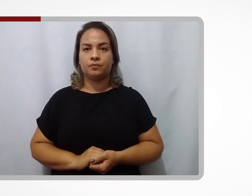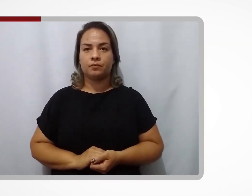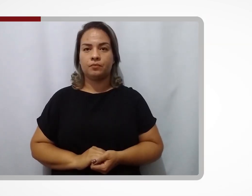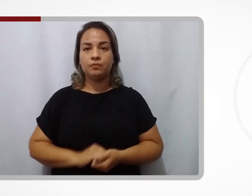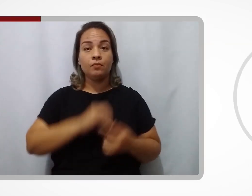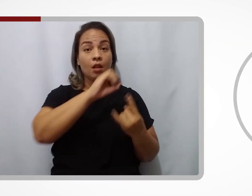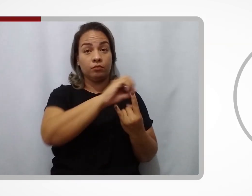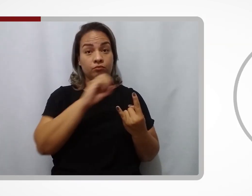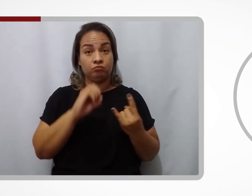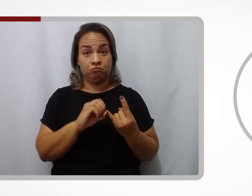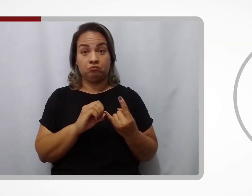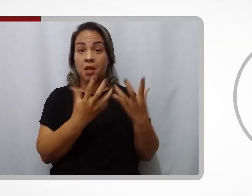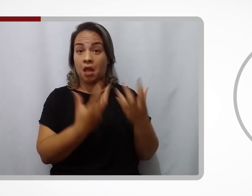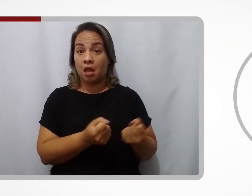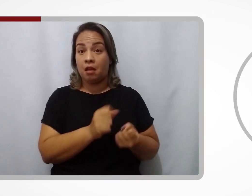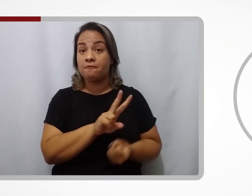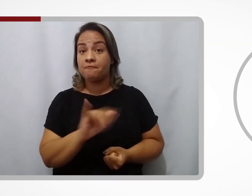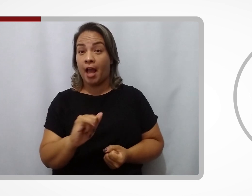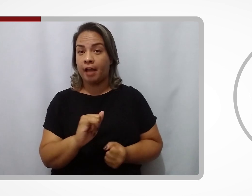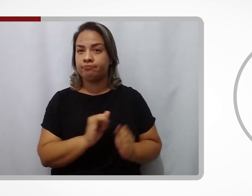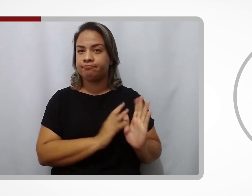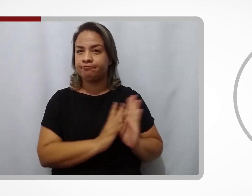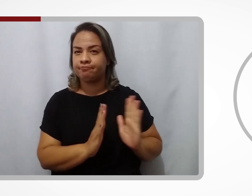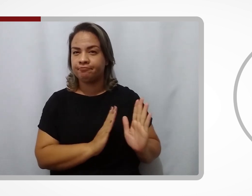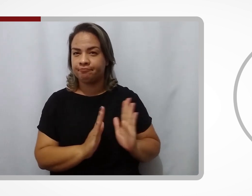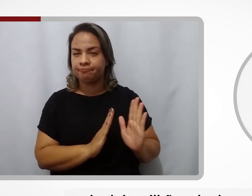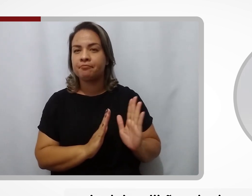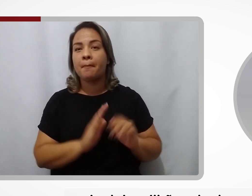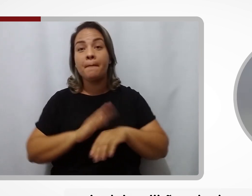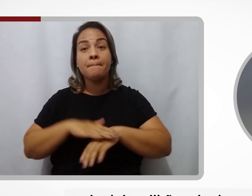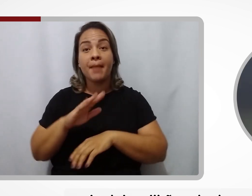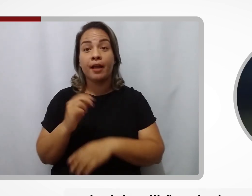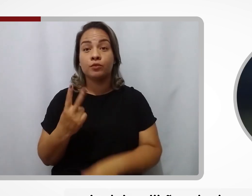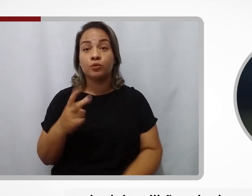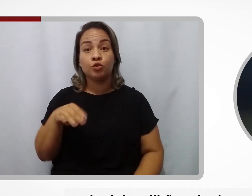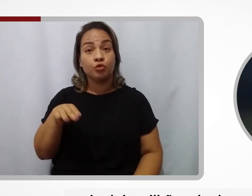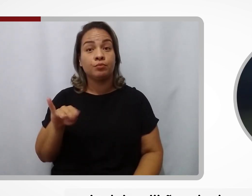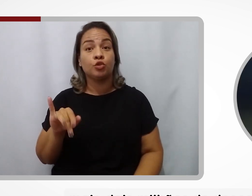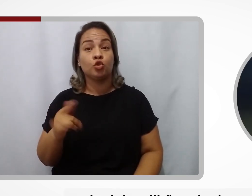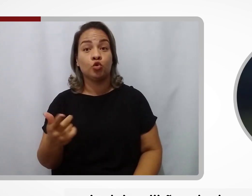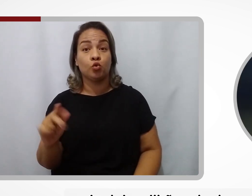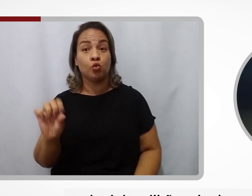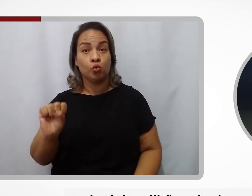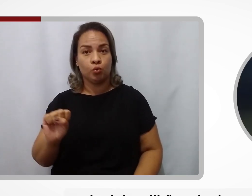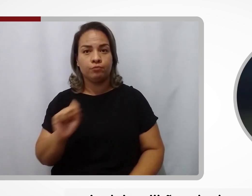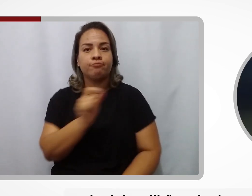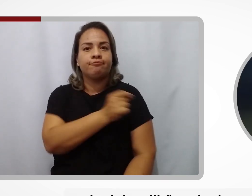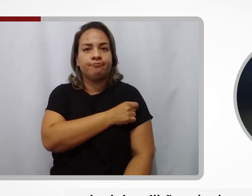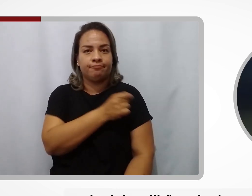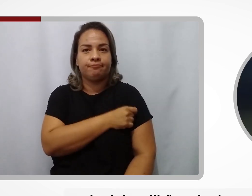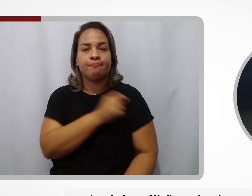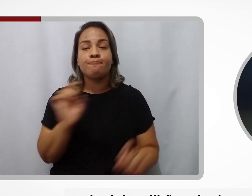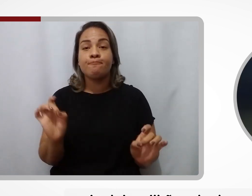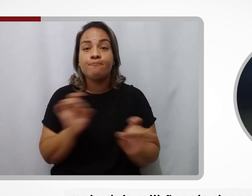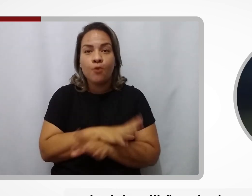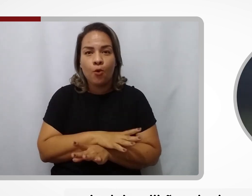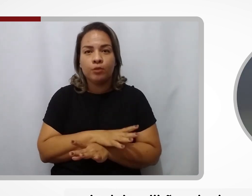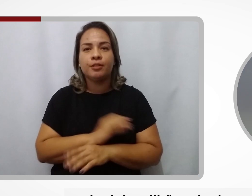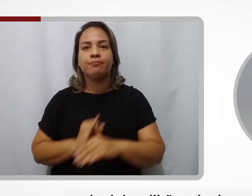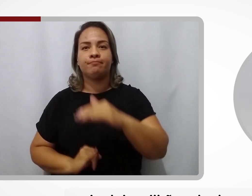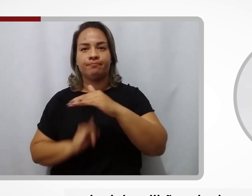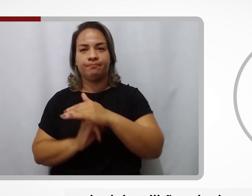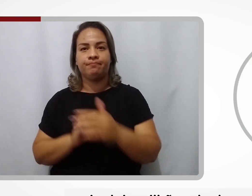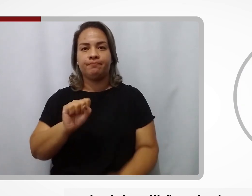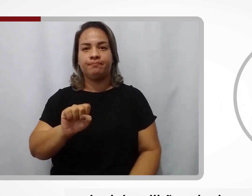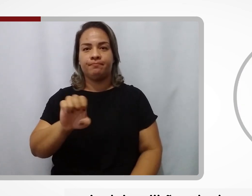A Fiocruz vai receber nos próximos dias mais de 2 milhões de doses de vacinas prontas